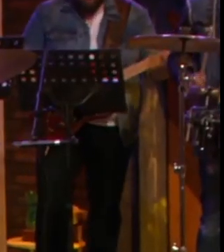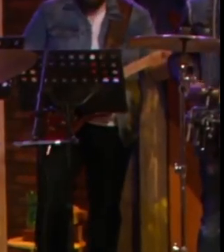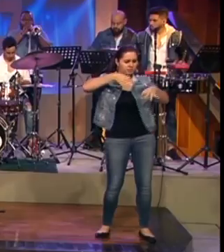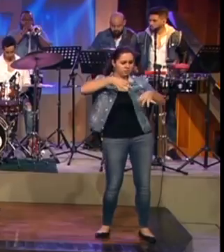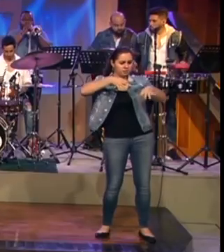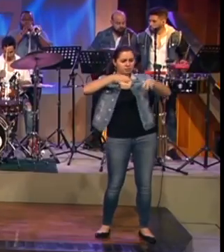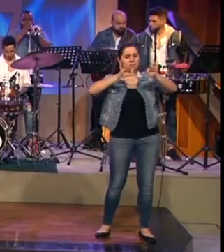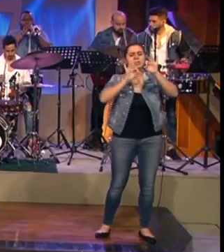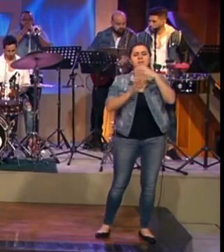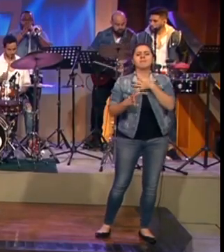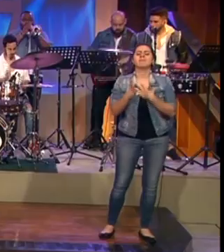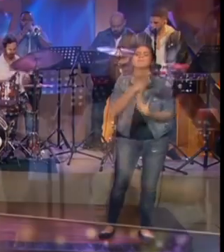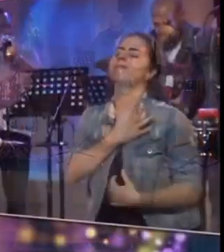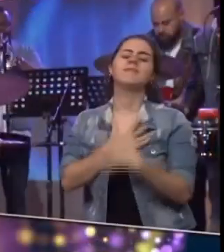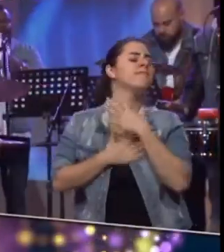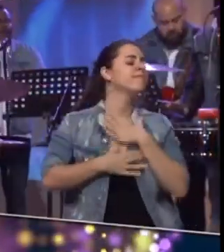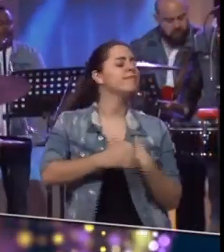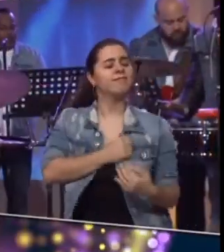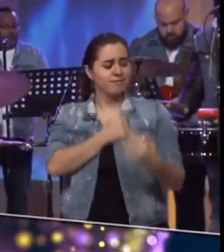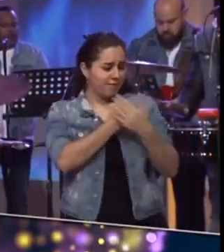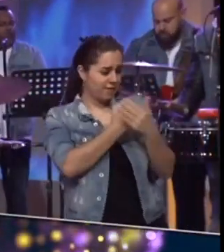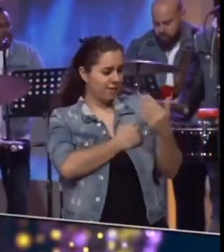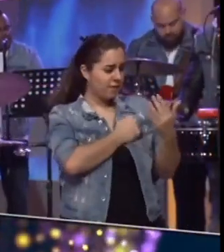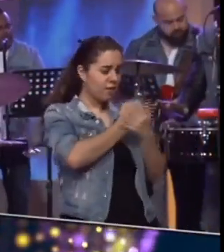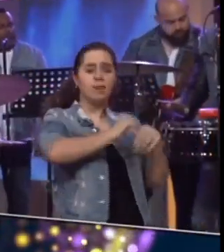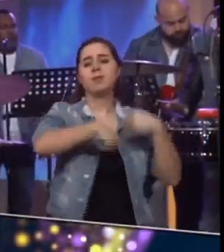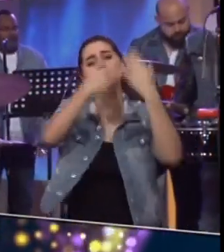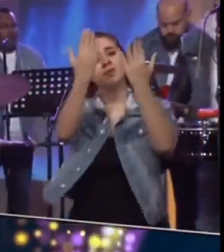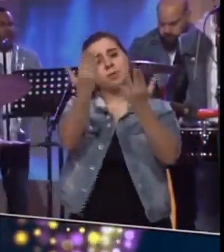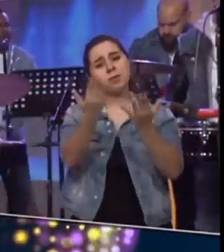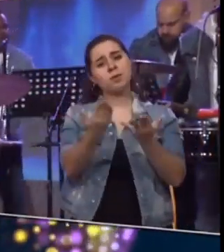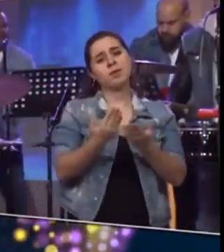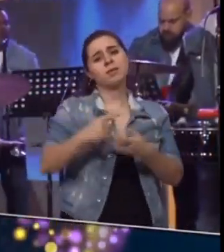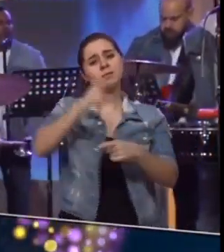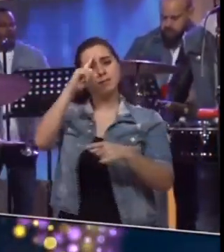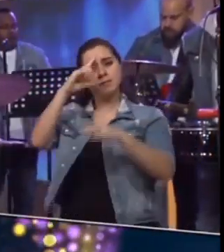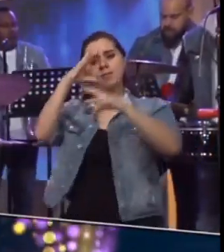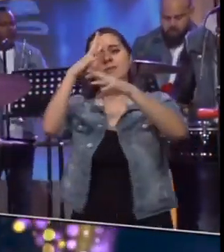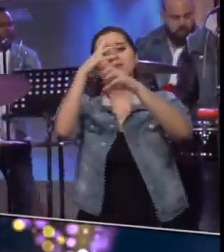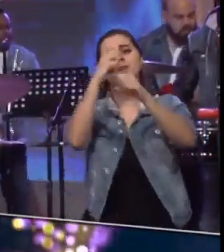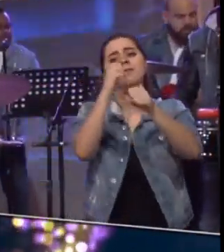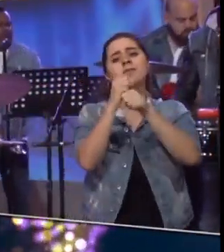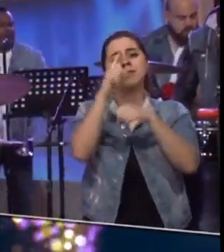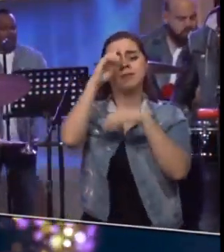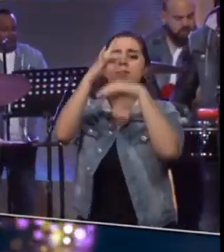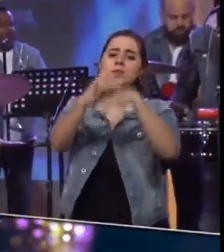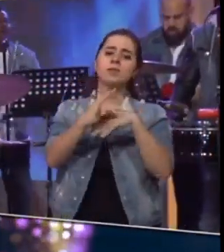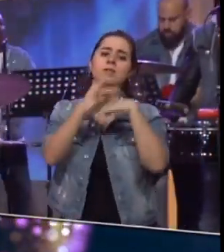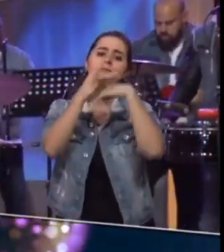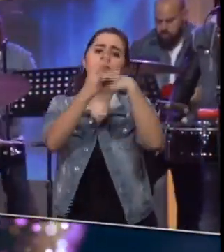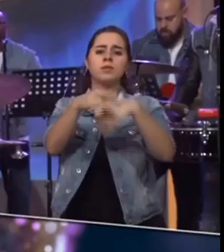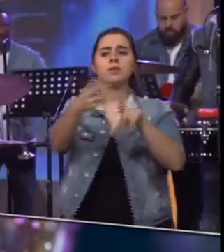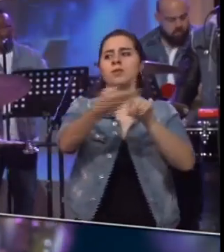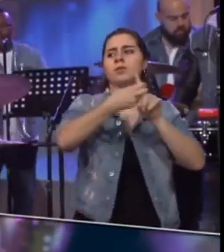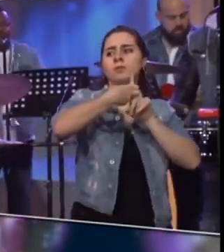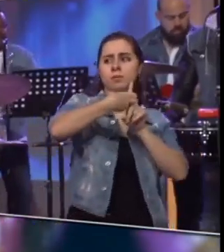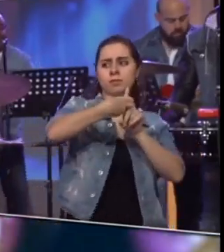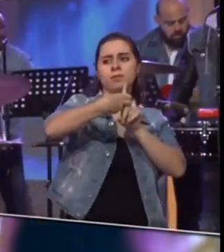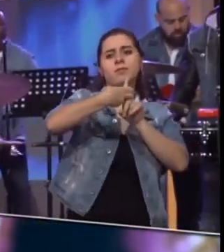sentir la pasión que me da la emoción De tu aliento, tu cuerpo, tu boca Es tu oración con mayor devoción Bruta fresca que